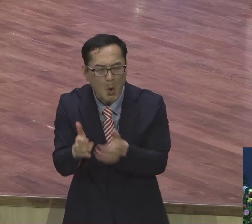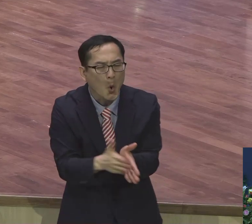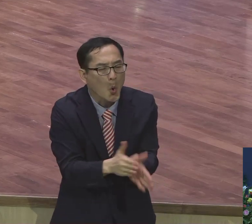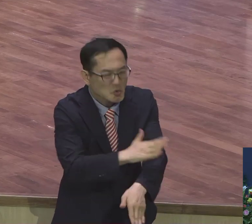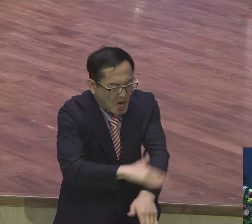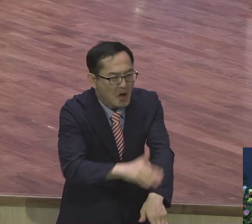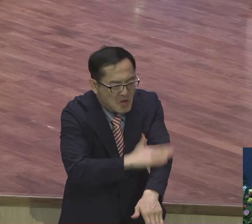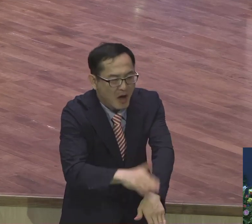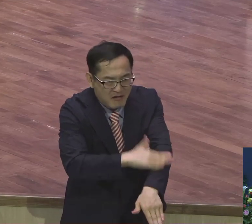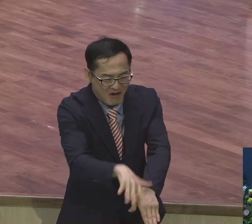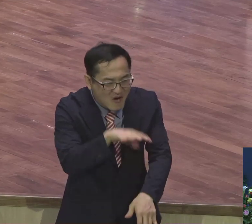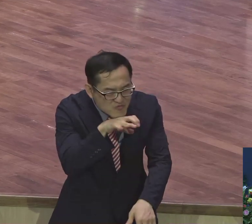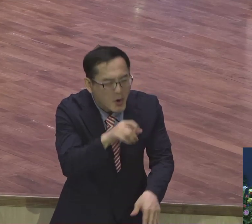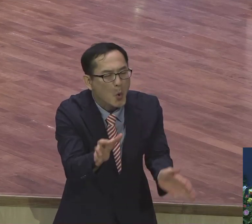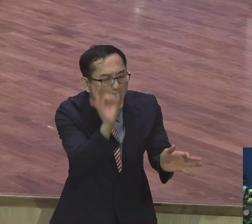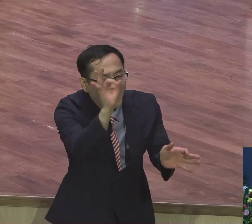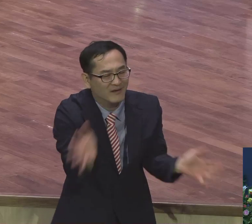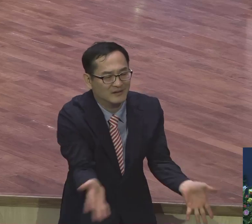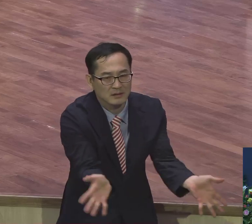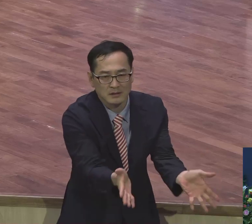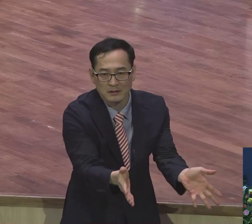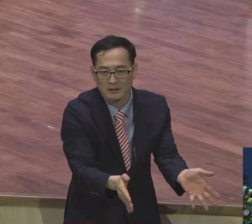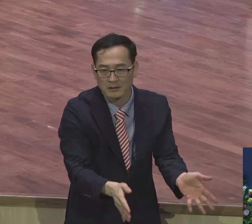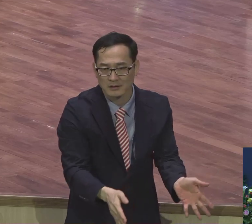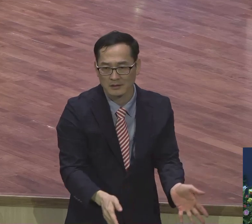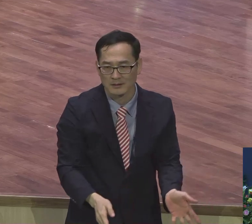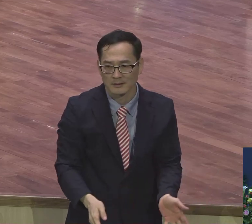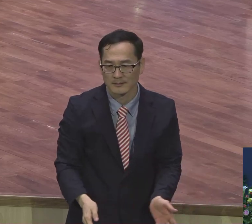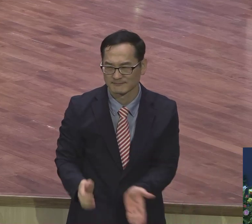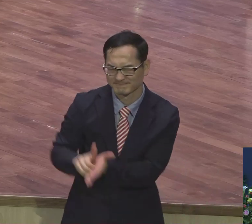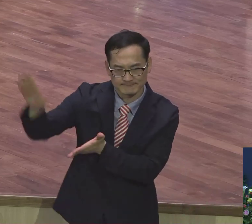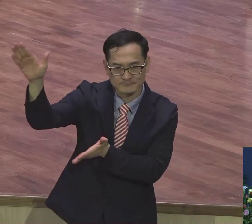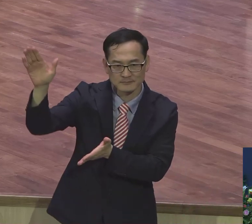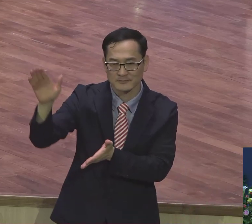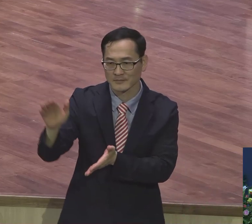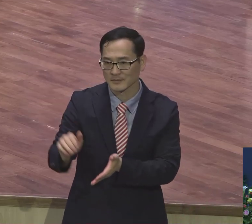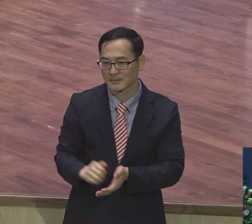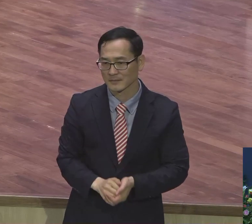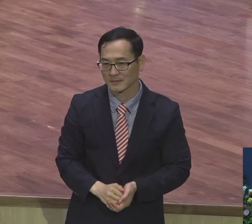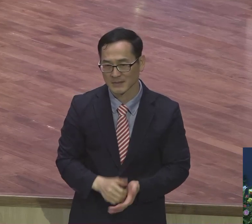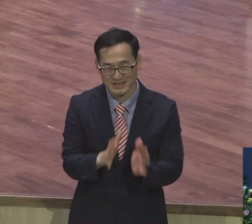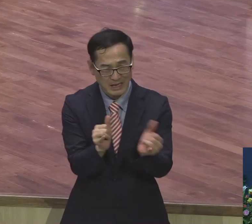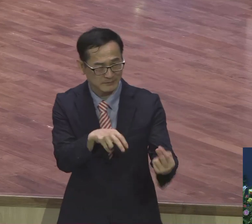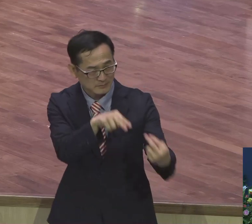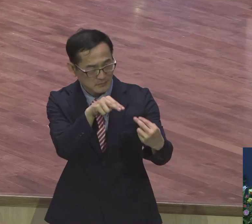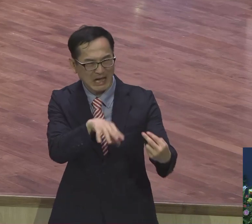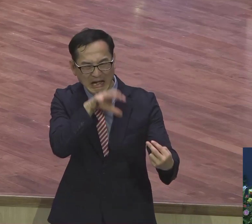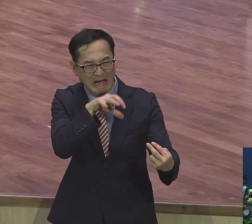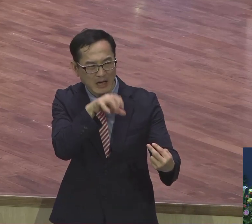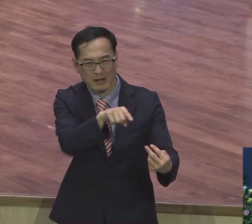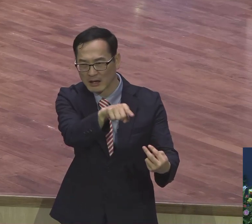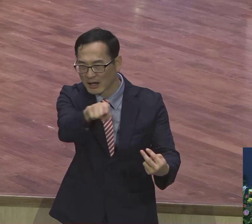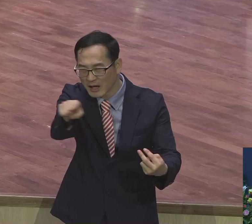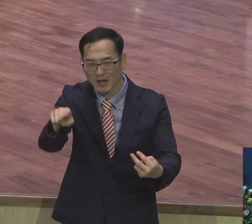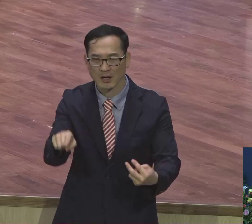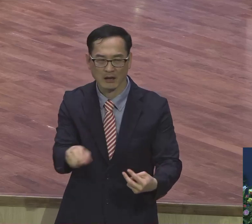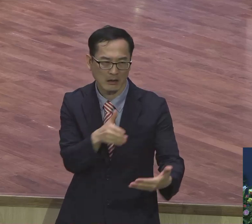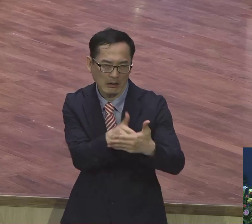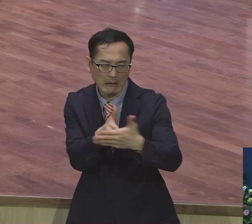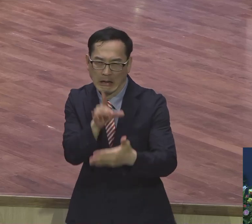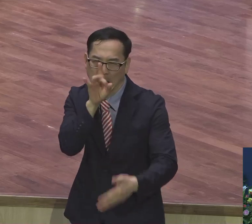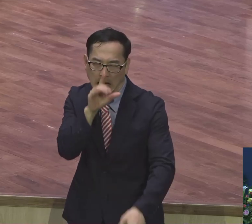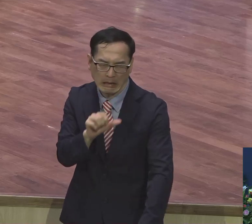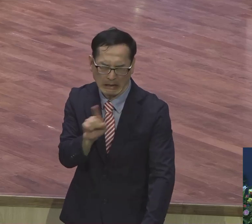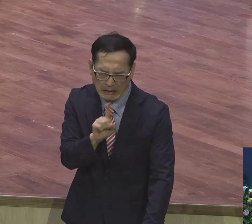성령이 성령이 하신 하신다고요.다고요. 아멘 사람 보고 불평하고 사람 보고 엄마하고 그 하나를 안 믿는 사람이